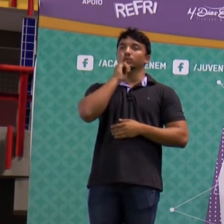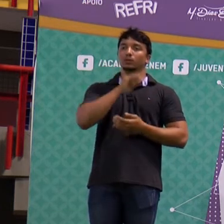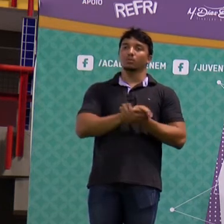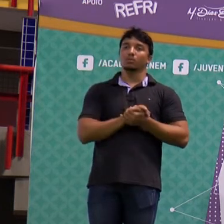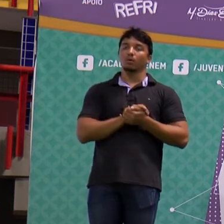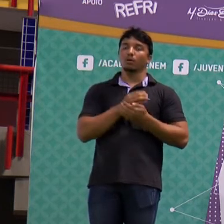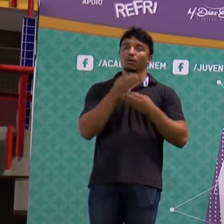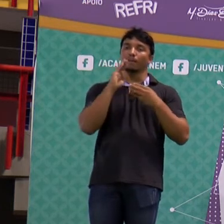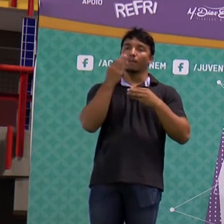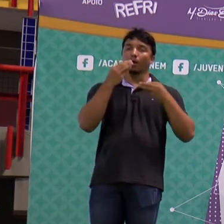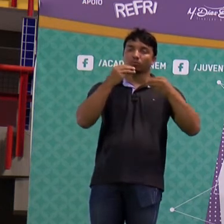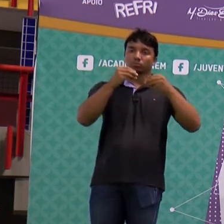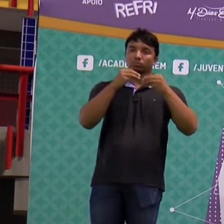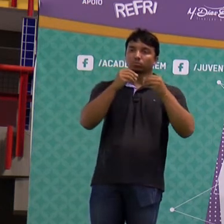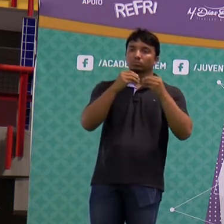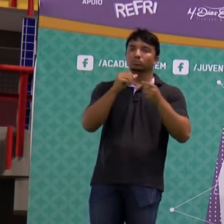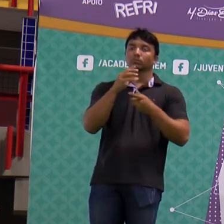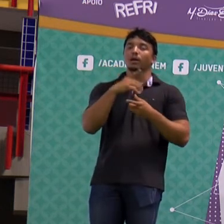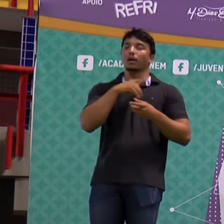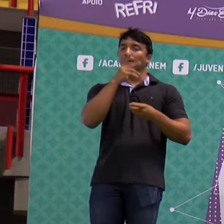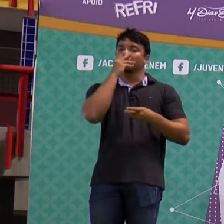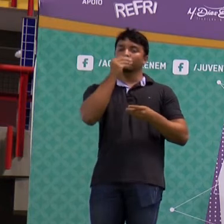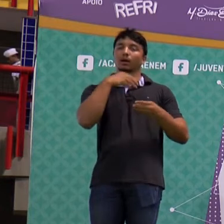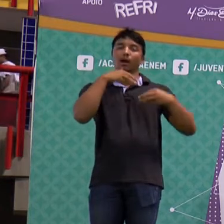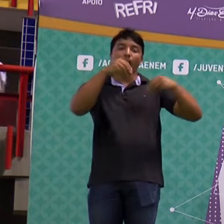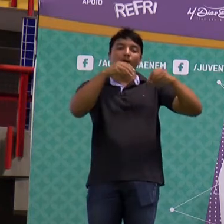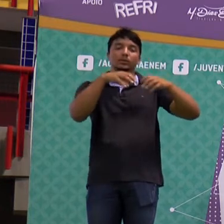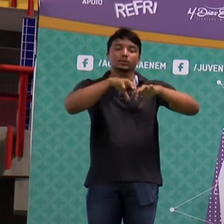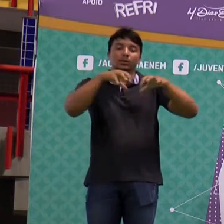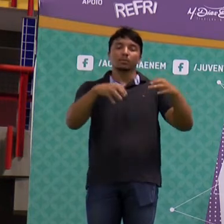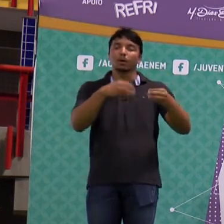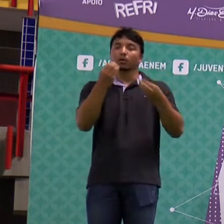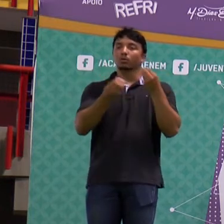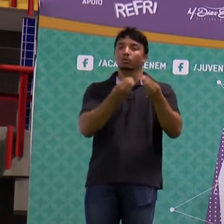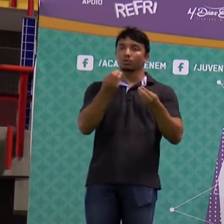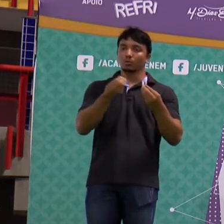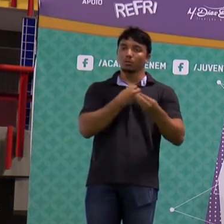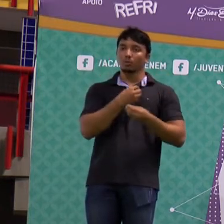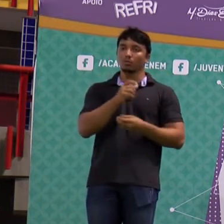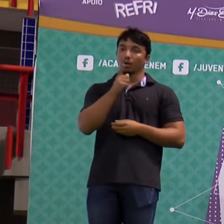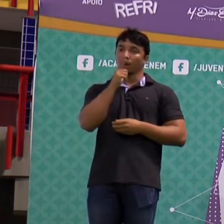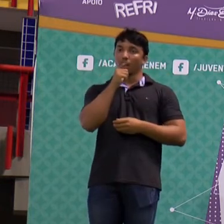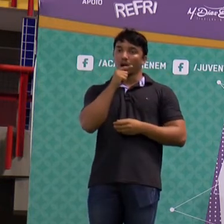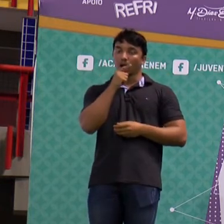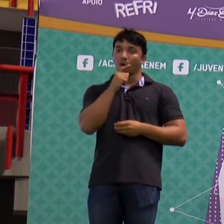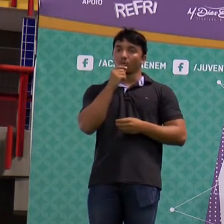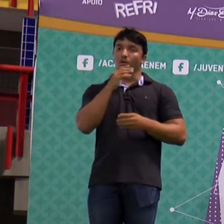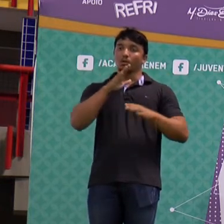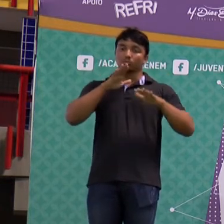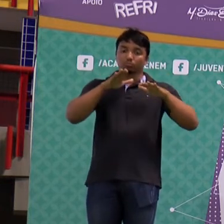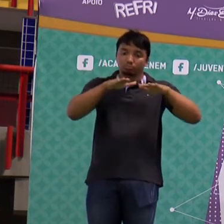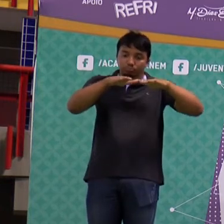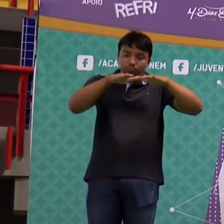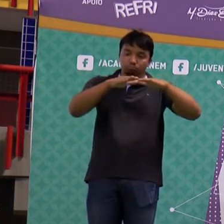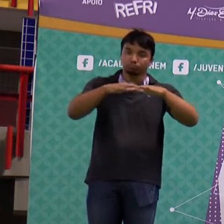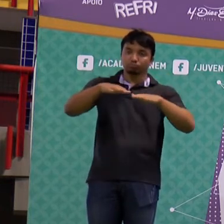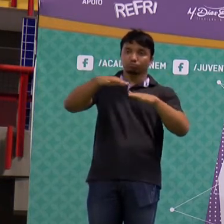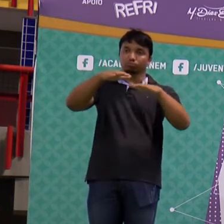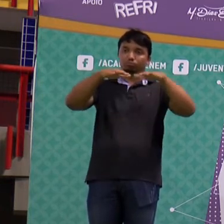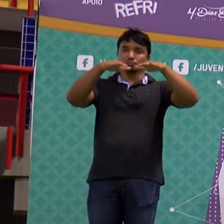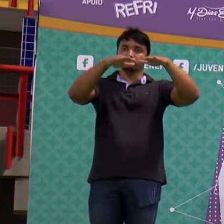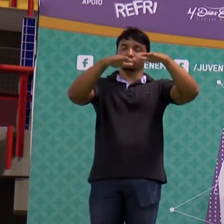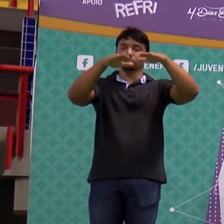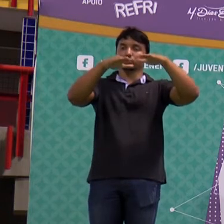de madeira e areia. Como é que eu faria para separá-los? Se eu colocasse água, empurraria o pó de madeira para cima